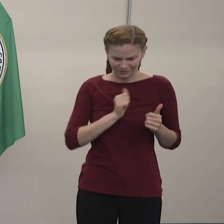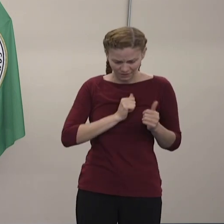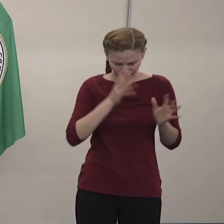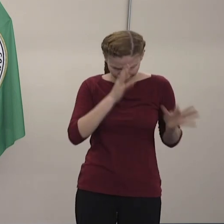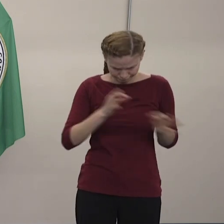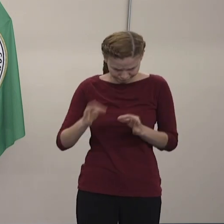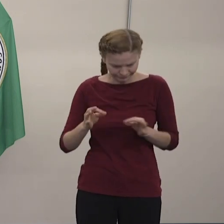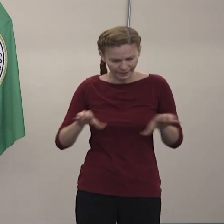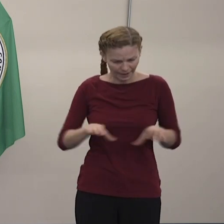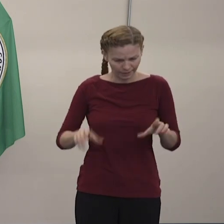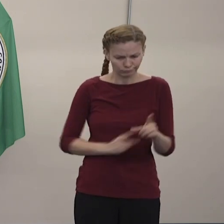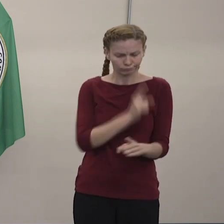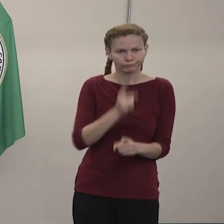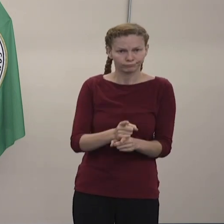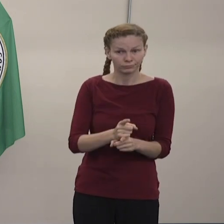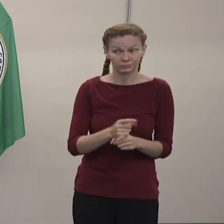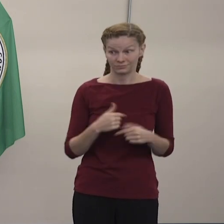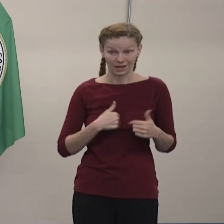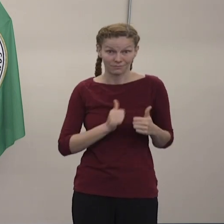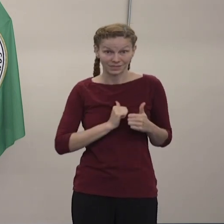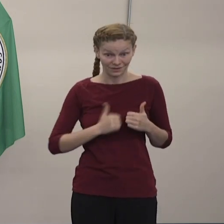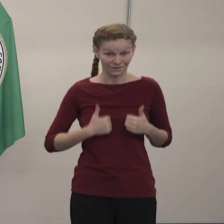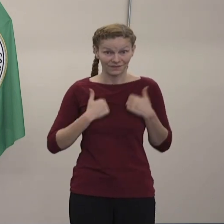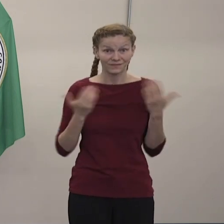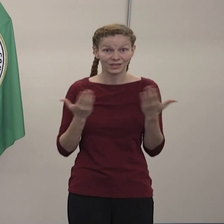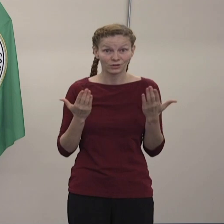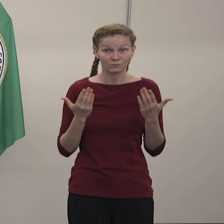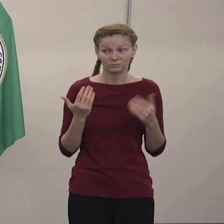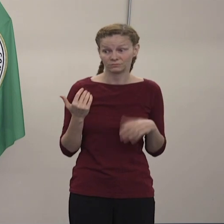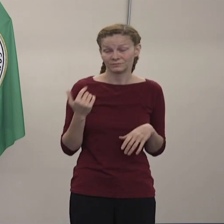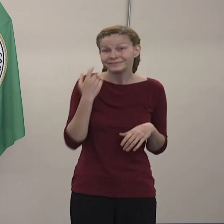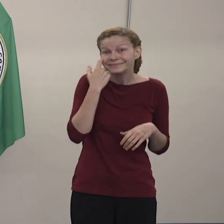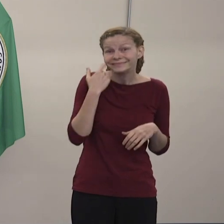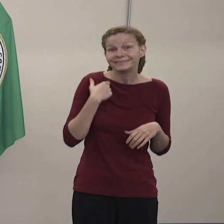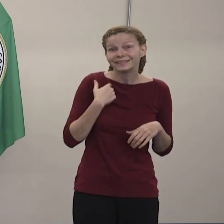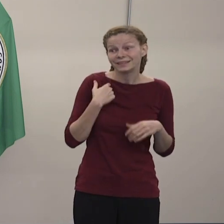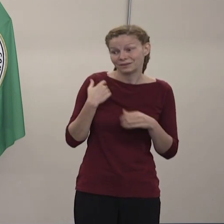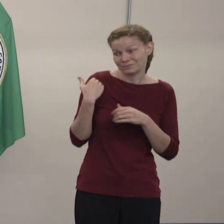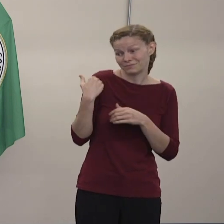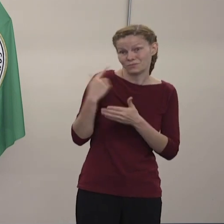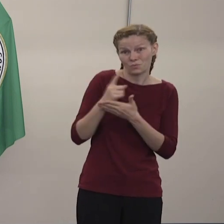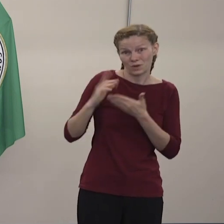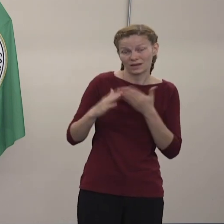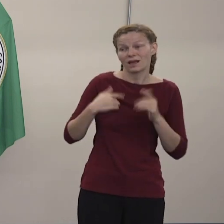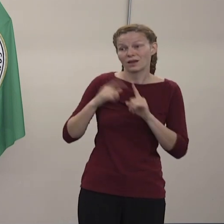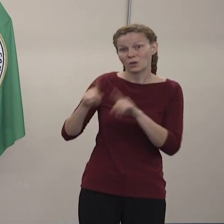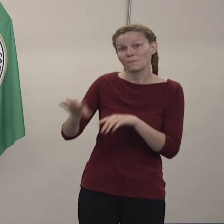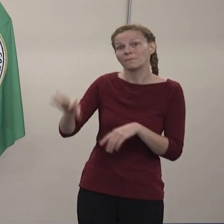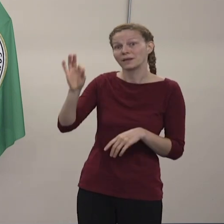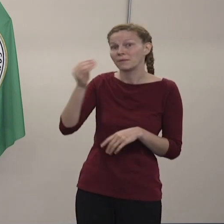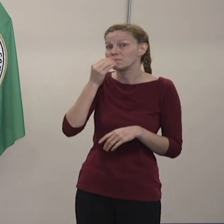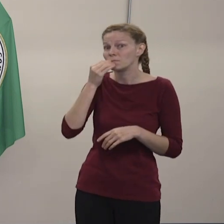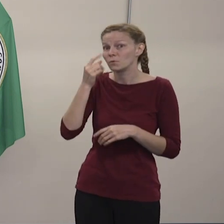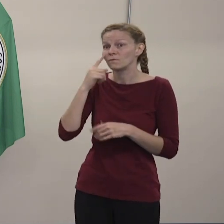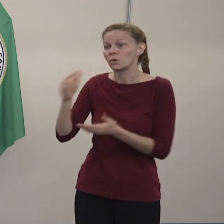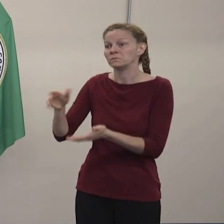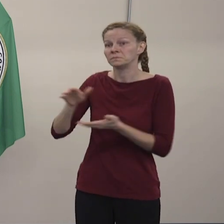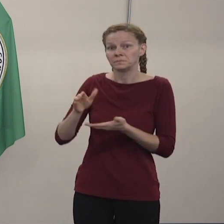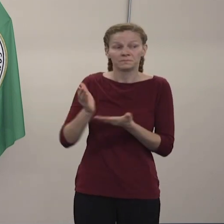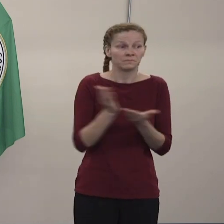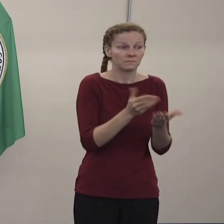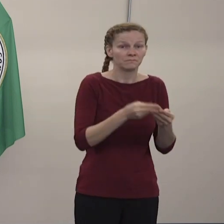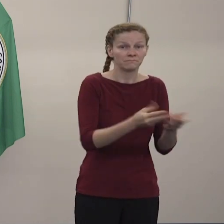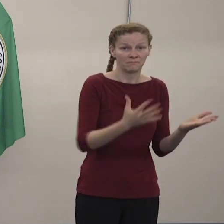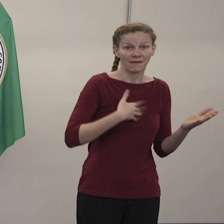correcto. Yo vivo aquí y mientras yo estaba sacando la comida para la familia, yo observé a mucha